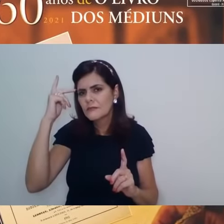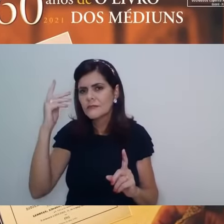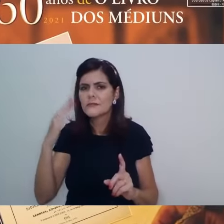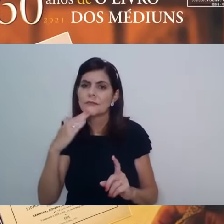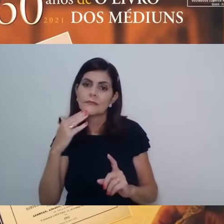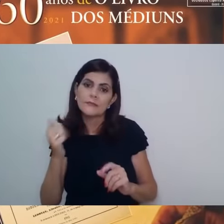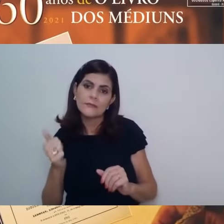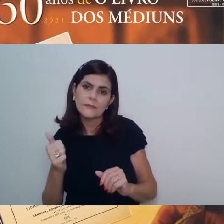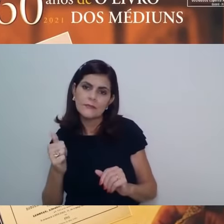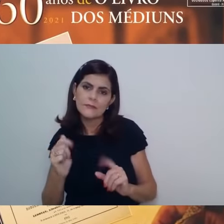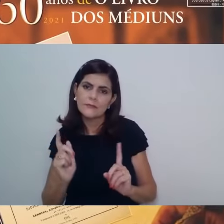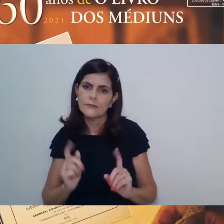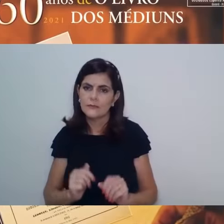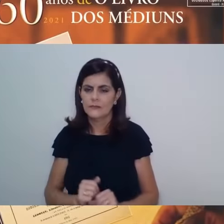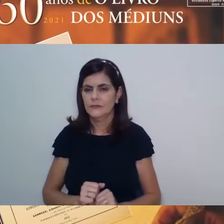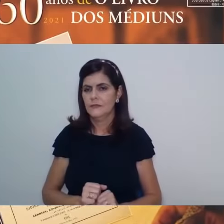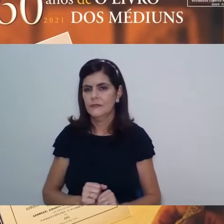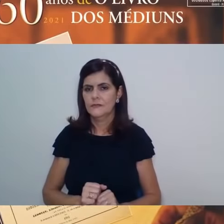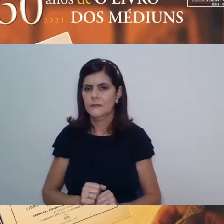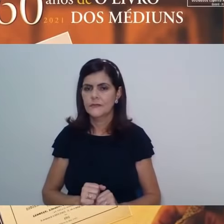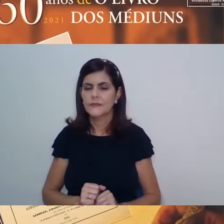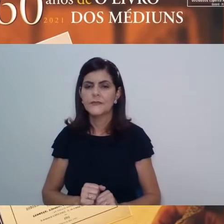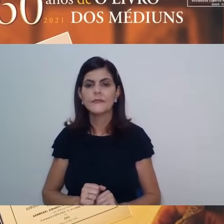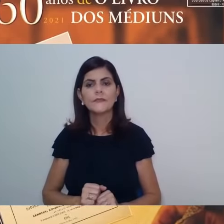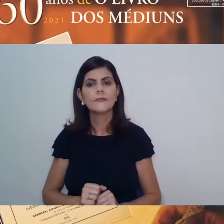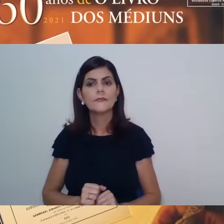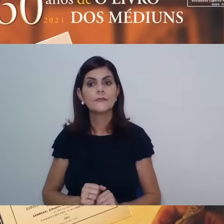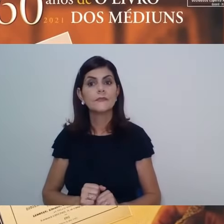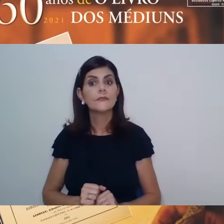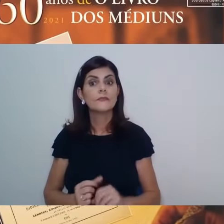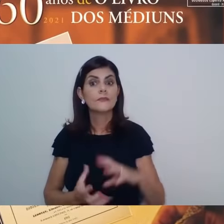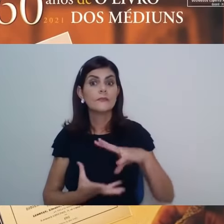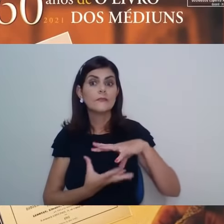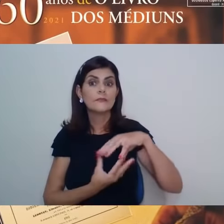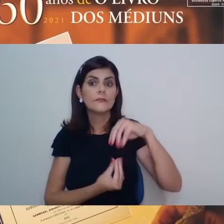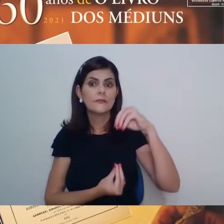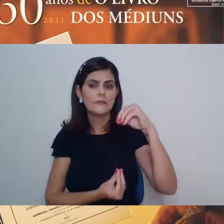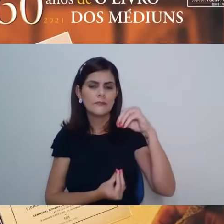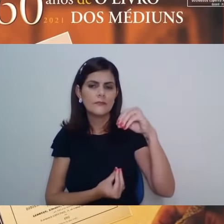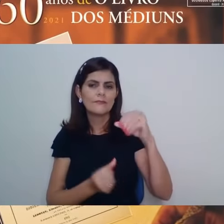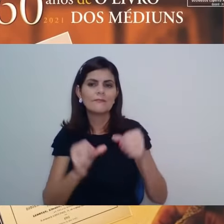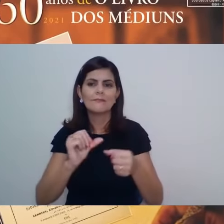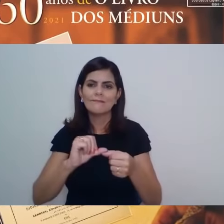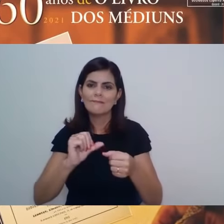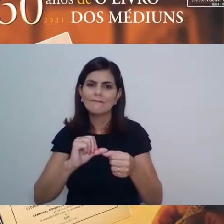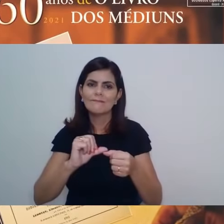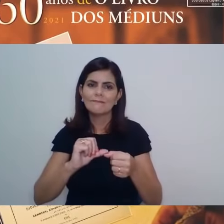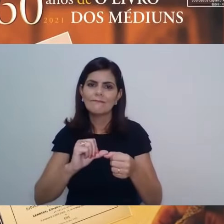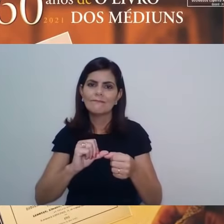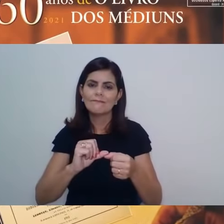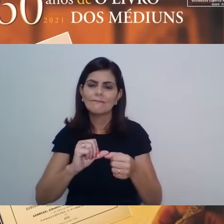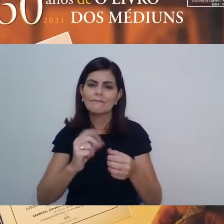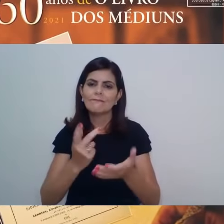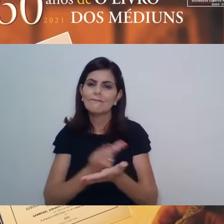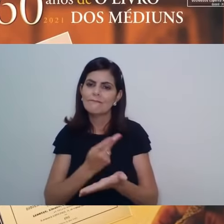acepção mais comum do termo. São almas que fracassaram desastradamente,